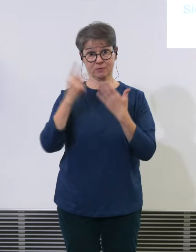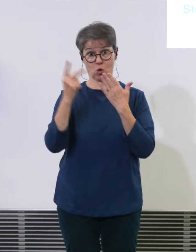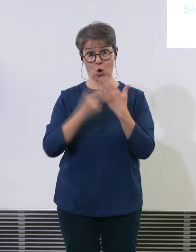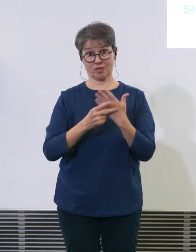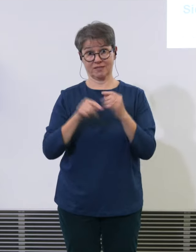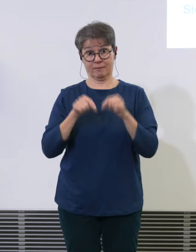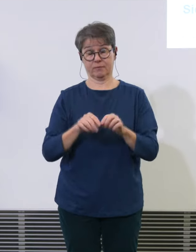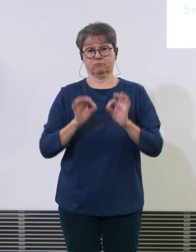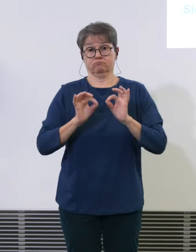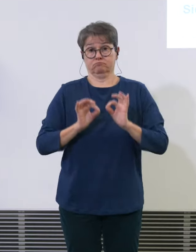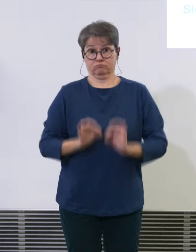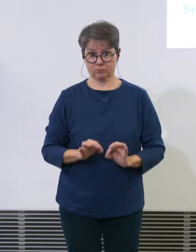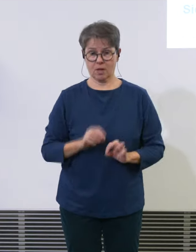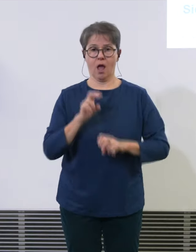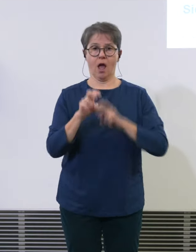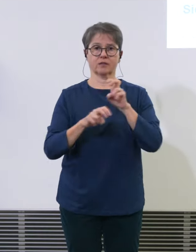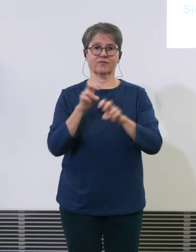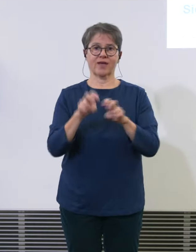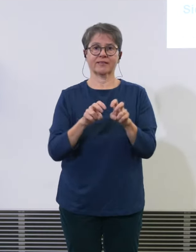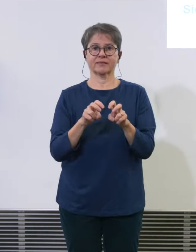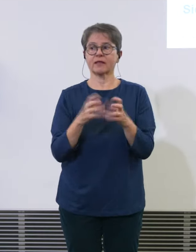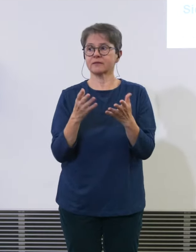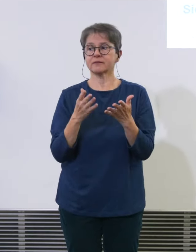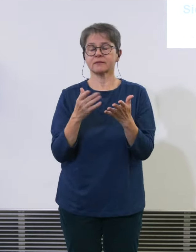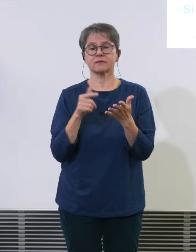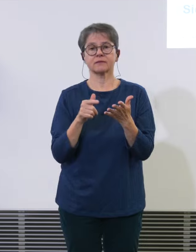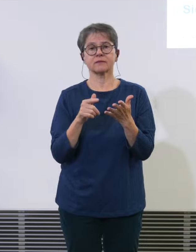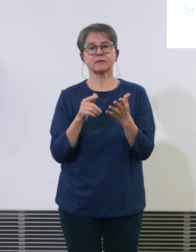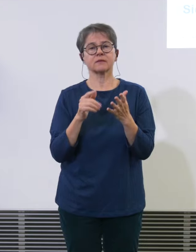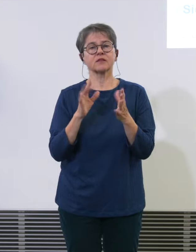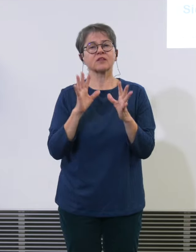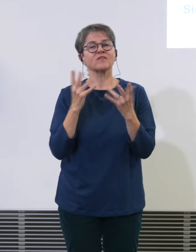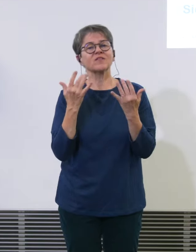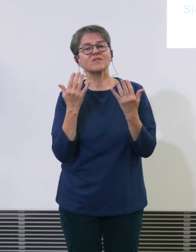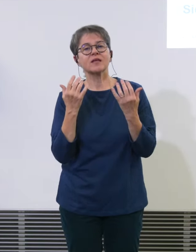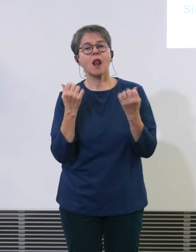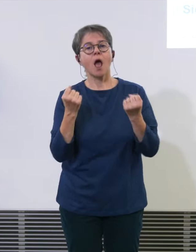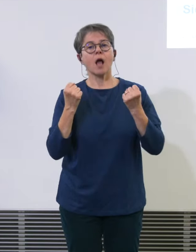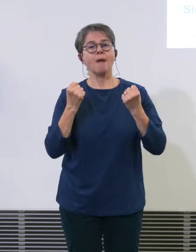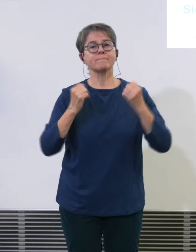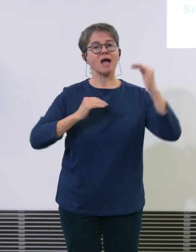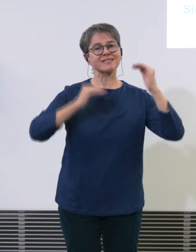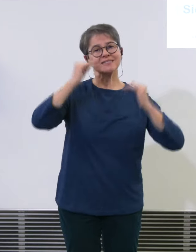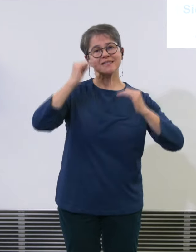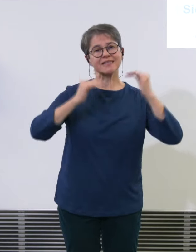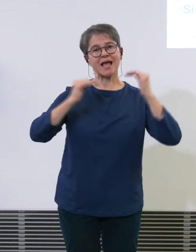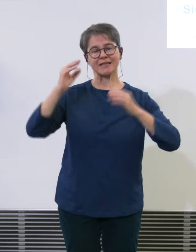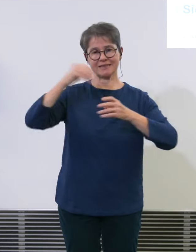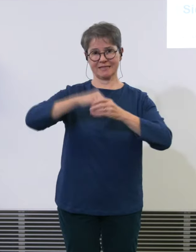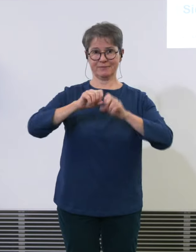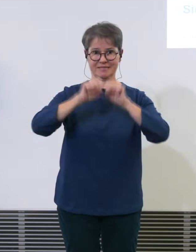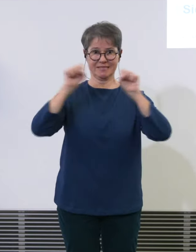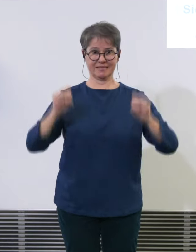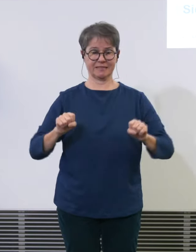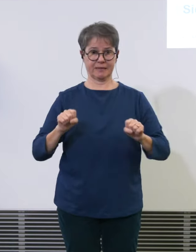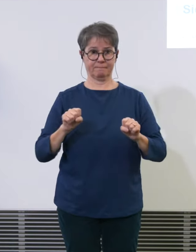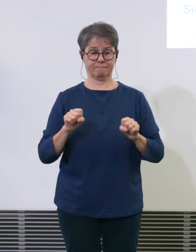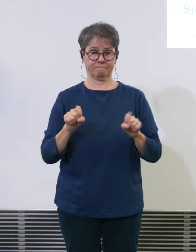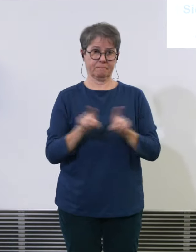viel Kapazität die da tatsächlich im System drin ist und das führt dazu das ist wenn sie am Hauptbahnhof so mittag mal vier